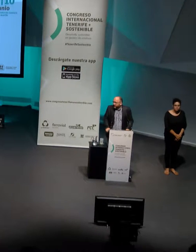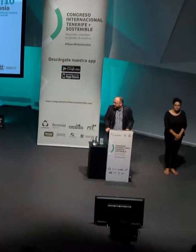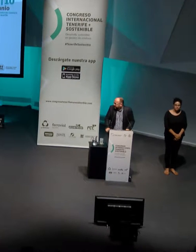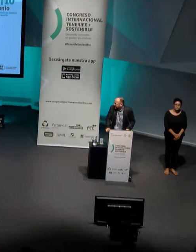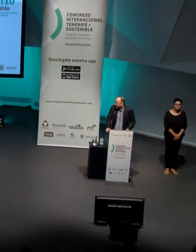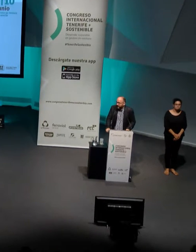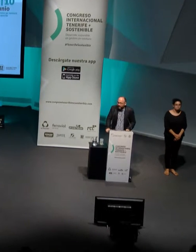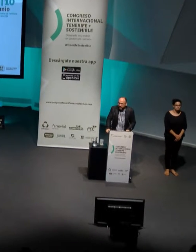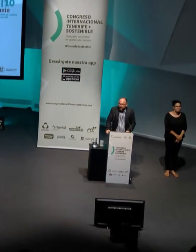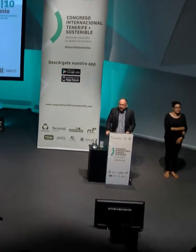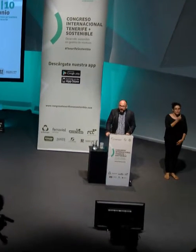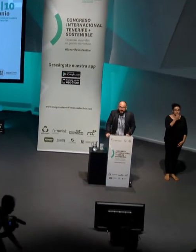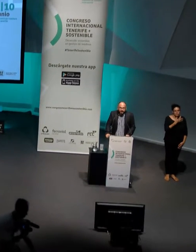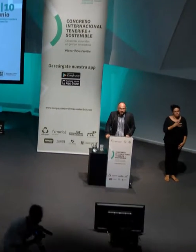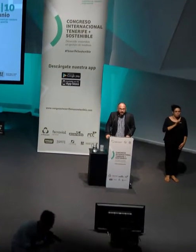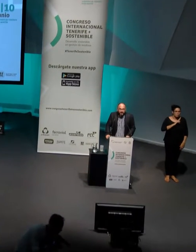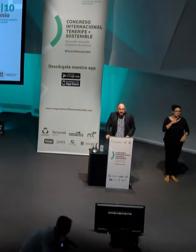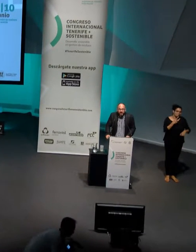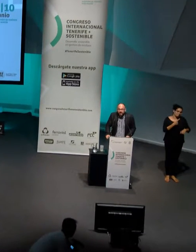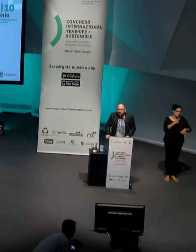Bueno, me han dado media hora para hablar.